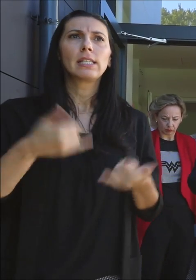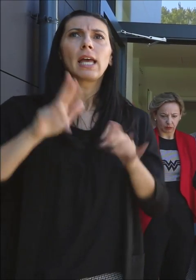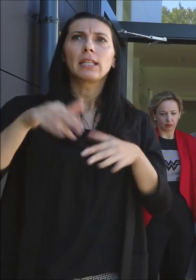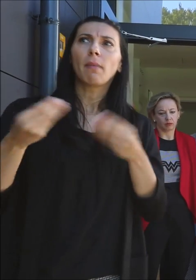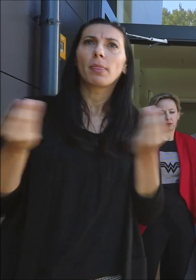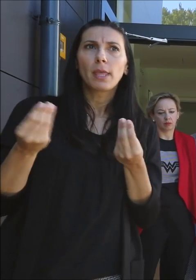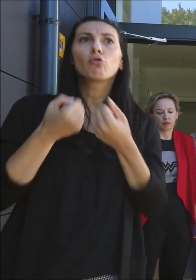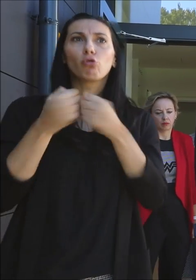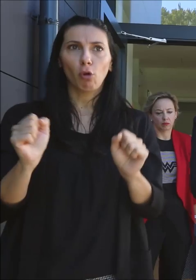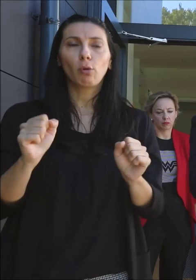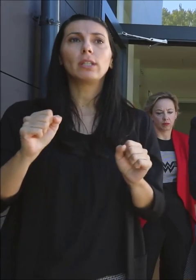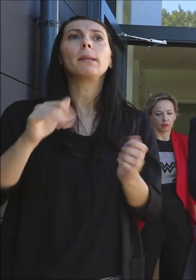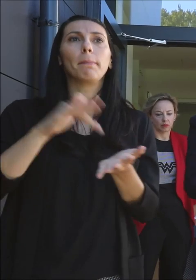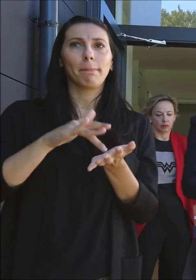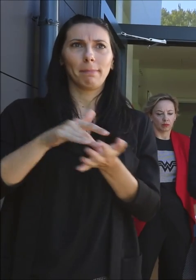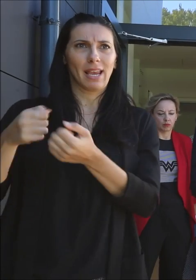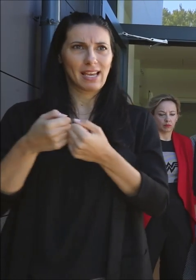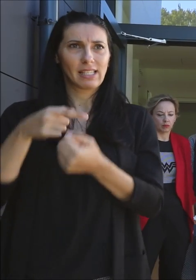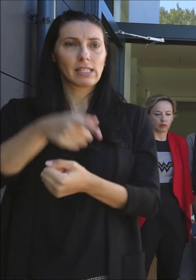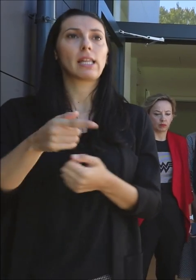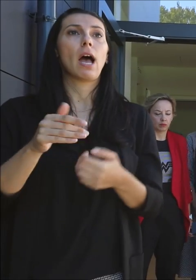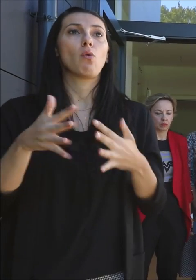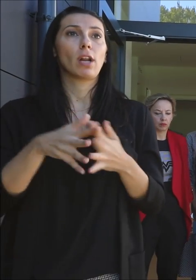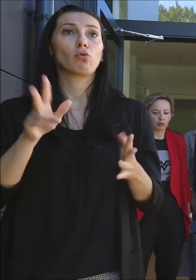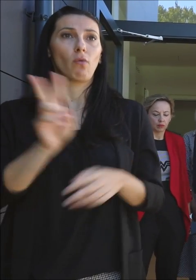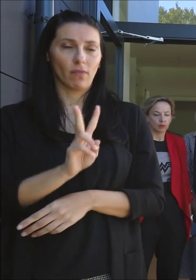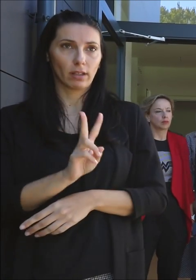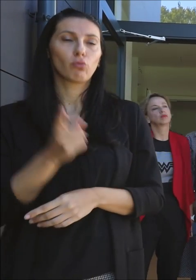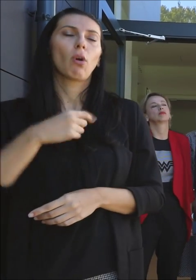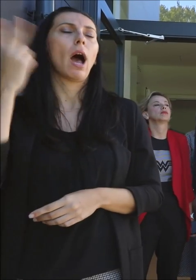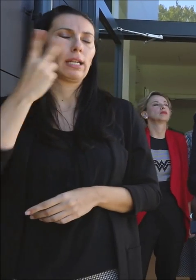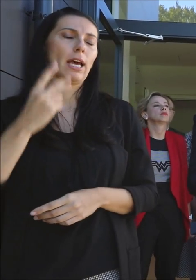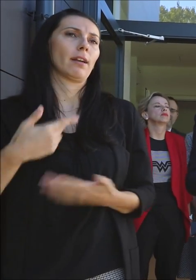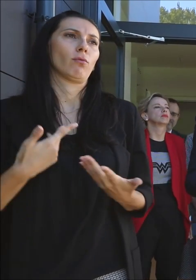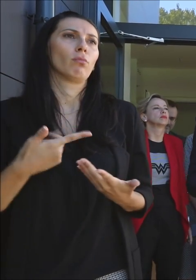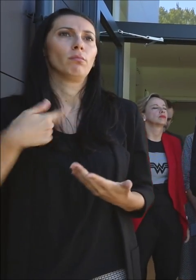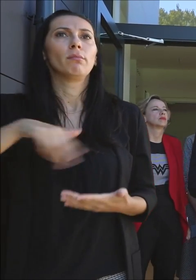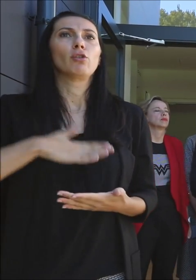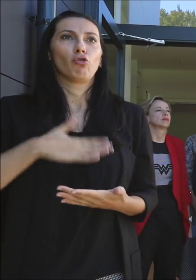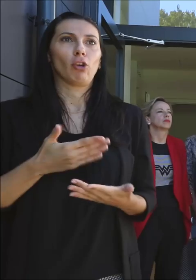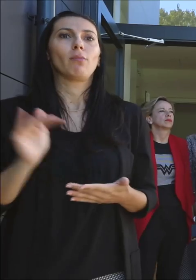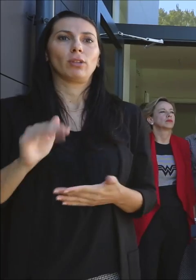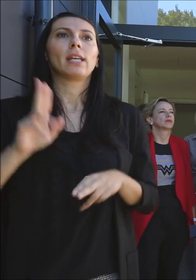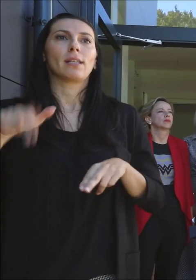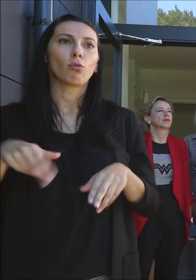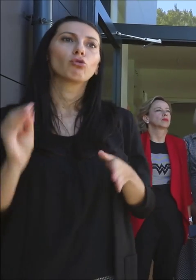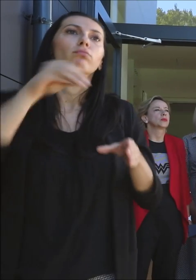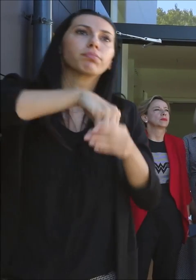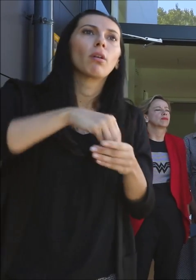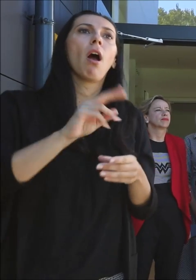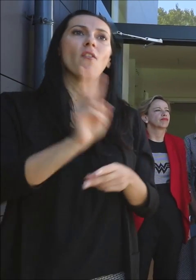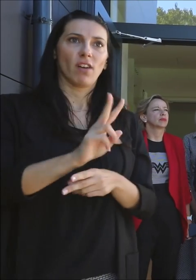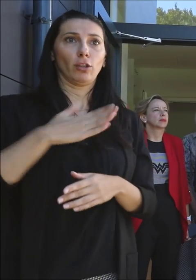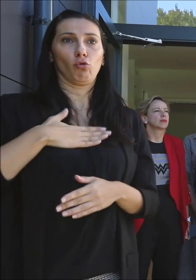mjesta u gradskim vrtićima, ali naravno nam je bitno da svi imaju svoje mjesto u svojim kvartovima, što bliže svojeg mjesta stanovanja.